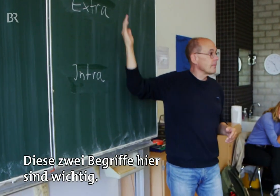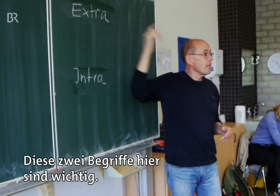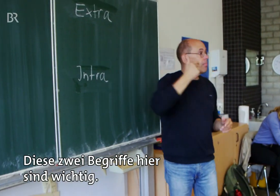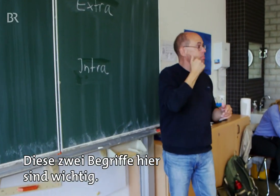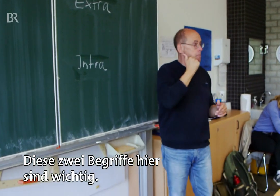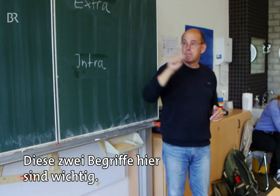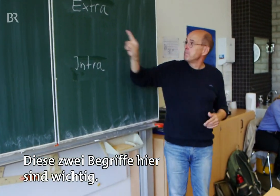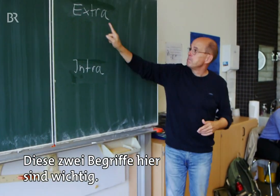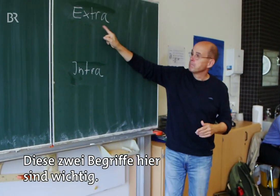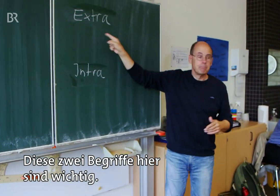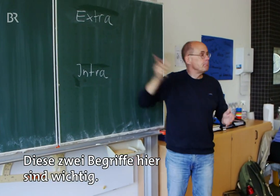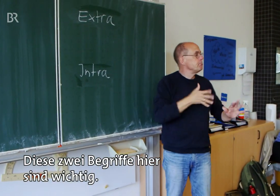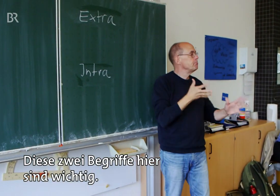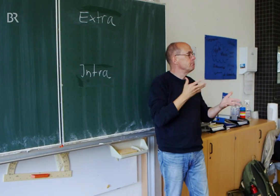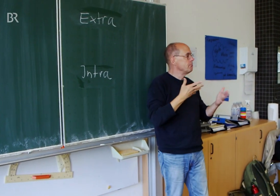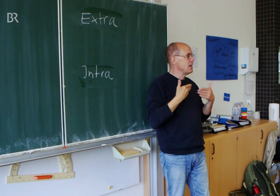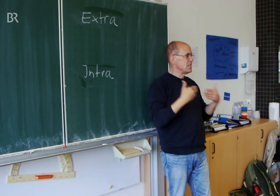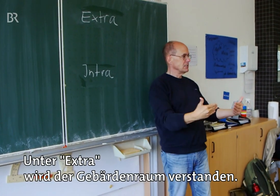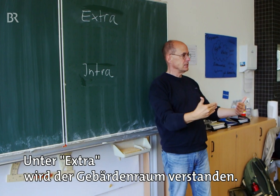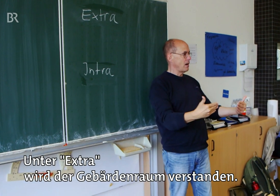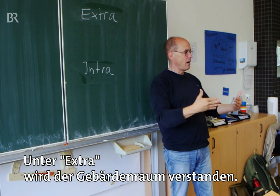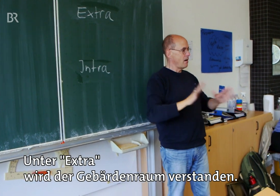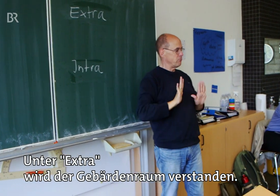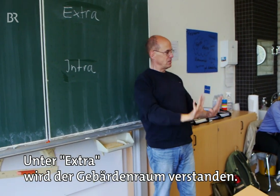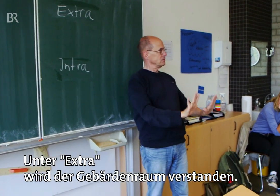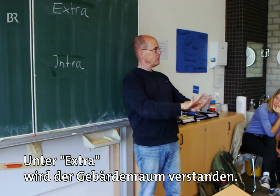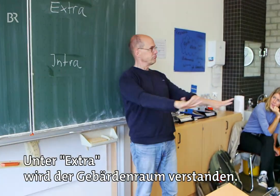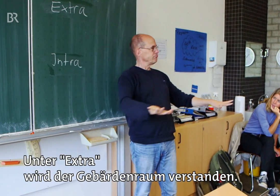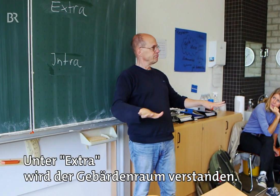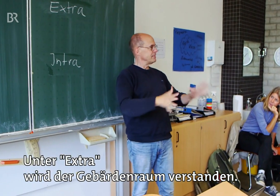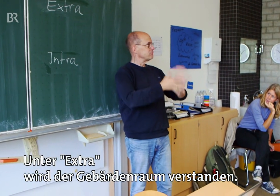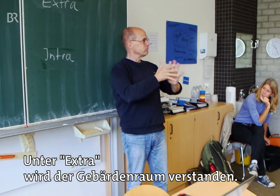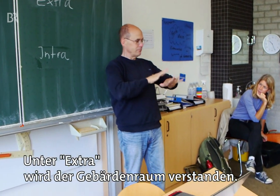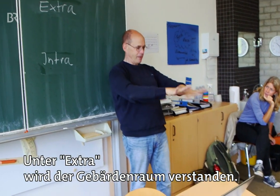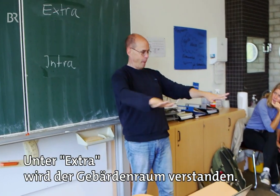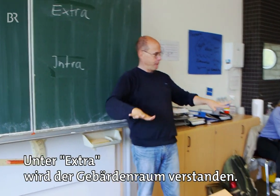Diese zwei Begriffe hier sind wichtig. Unter Extra wird der Gebärdenraum verstanden.